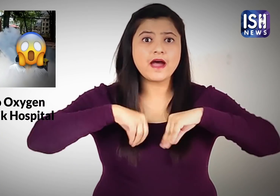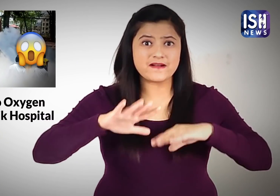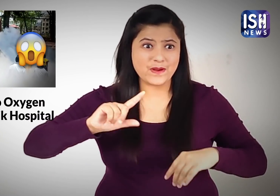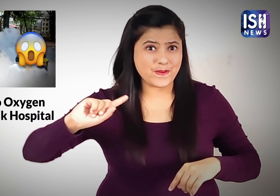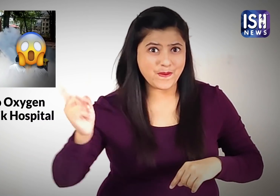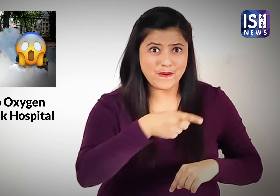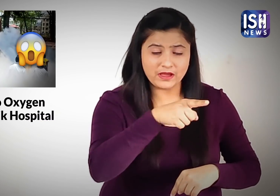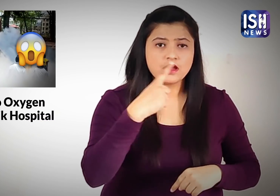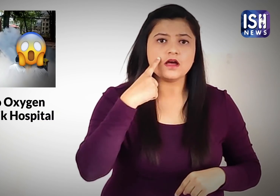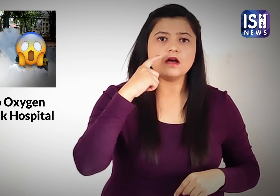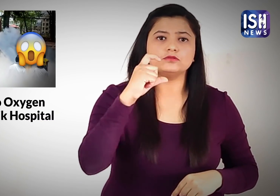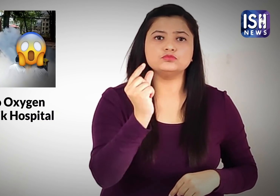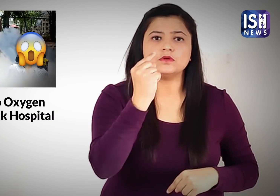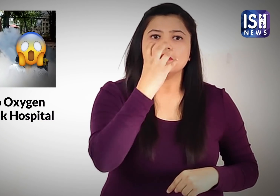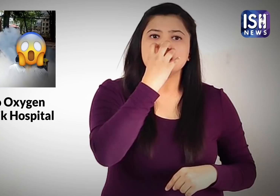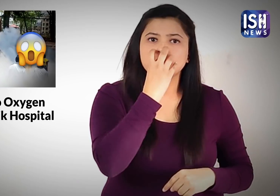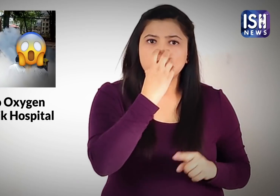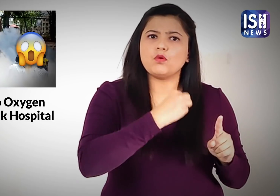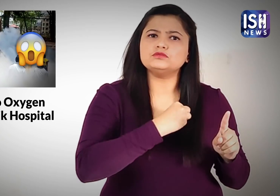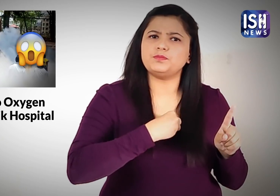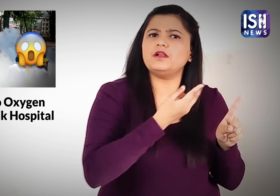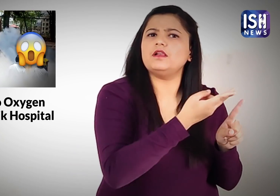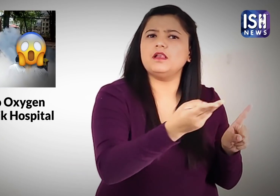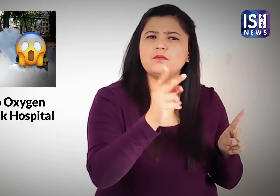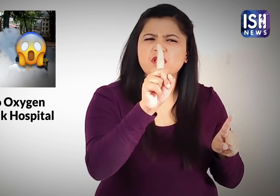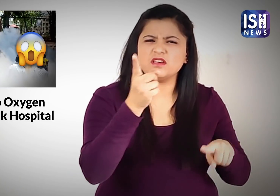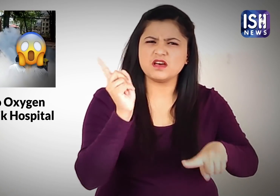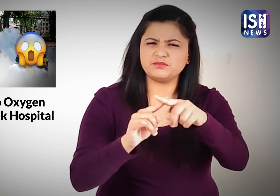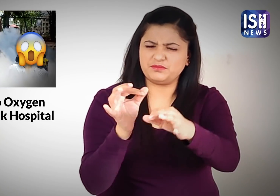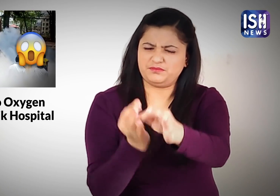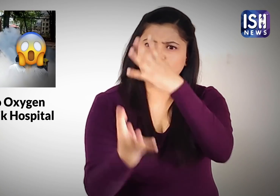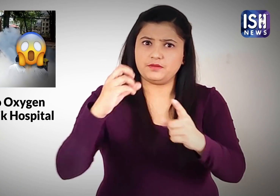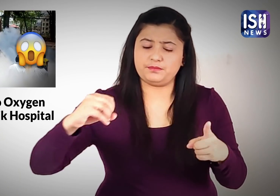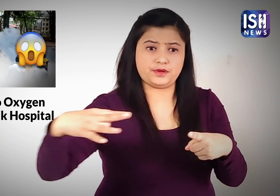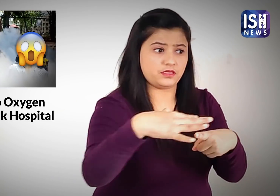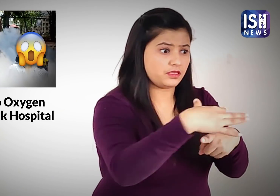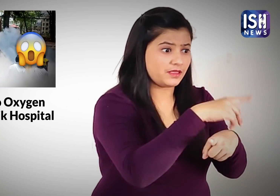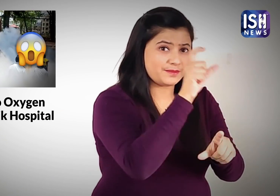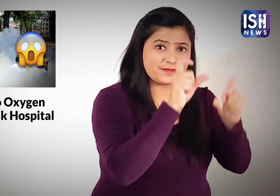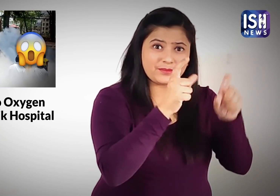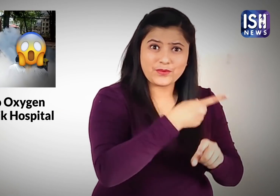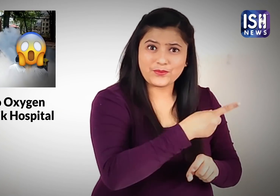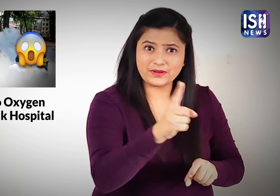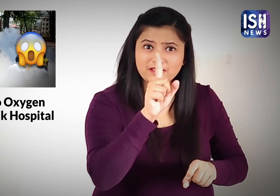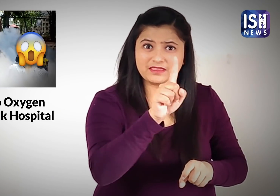कोरोना वाइरस के 13 मरीज जो ICU में थे उनकी आप के कारण मृत्यों हो गई